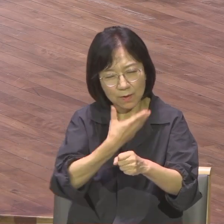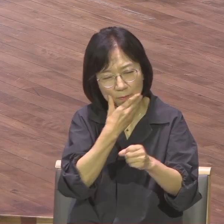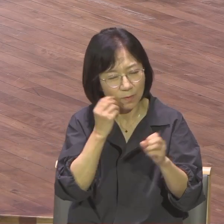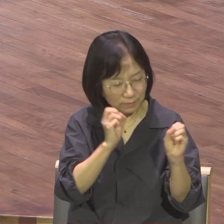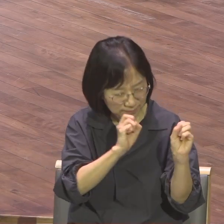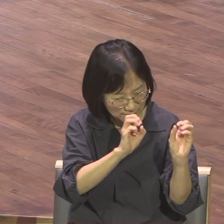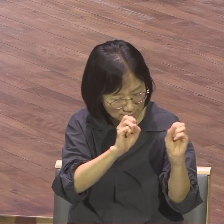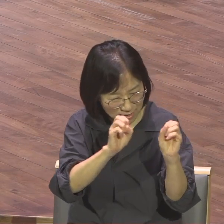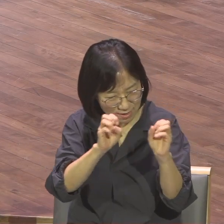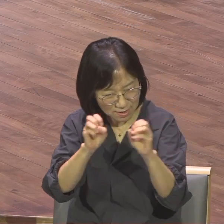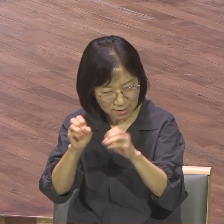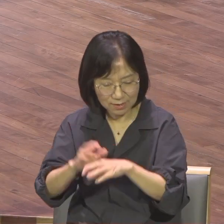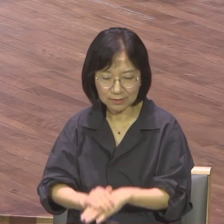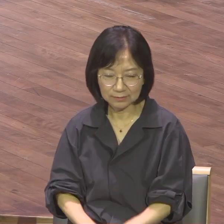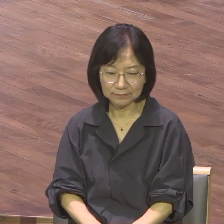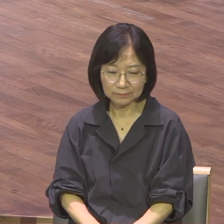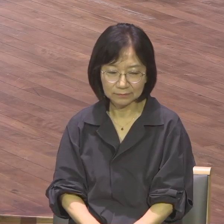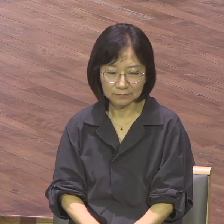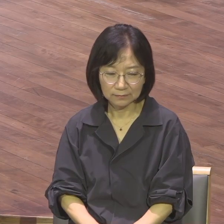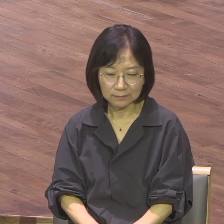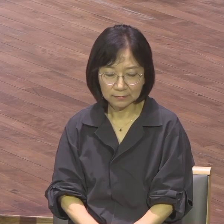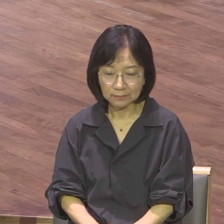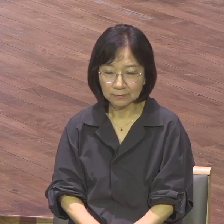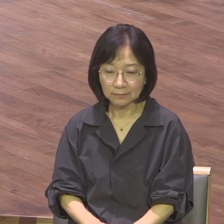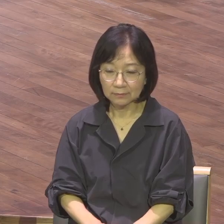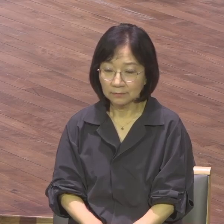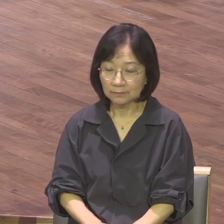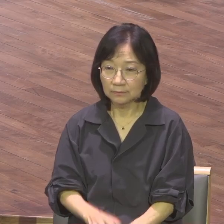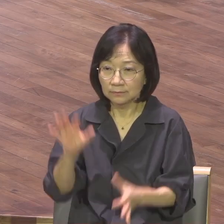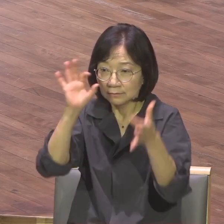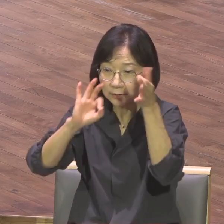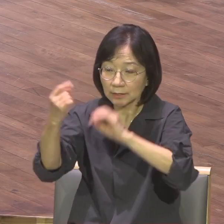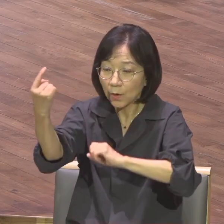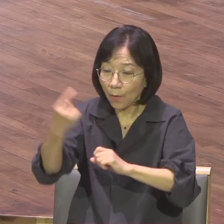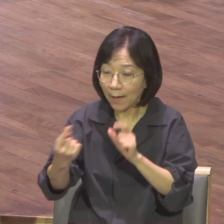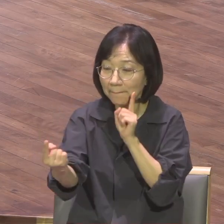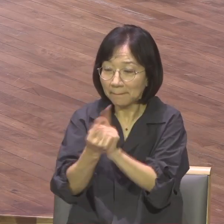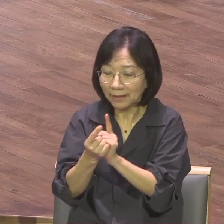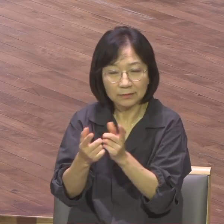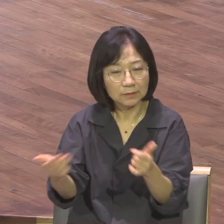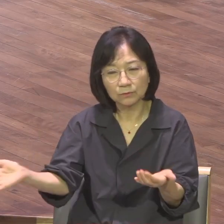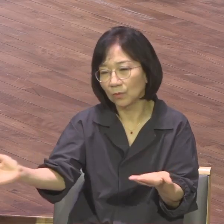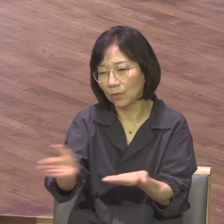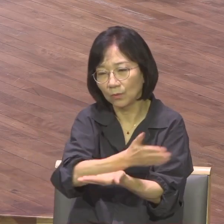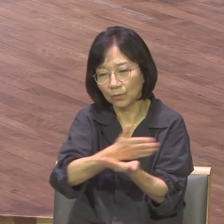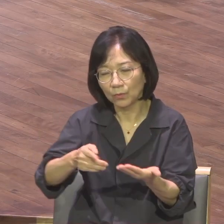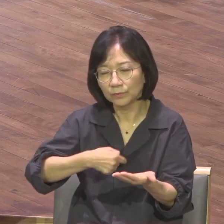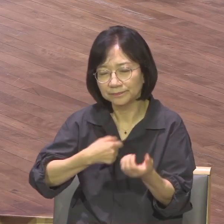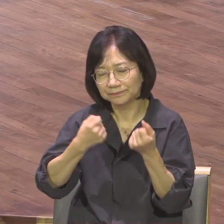아무도 찾아주지 않습니다. 찾아오는 사람도 없습니다. 그거로 모자라서 이제는 다소에서 약 10년 동안